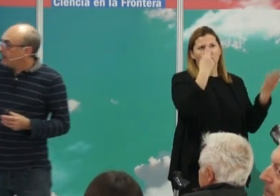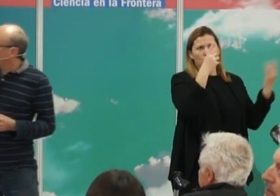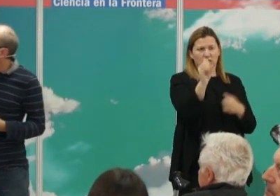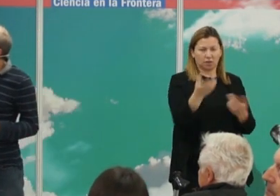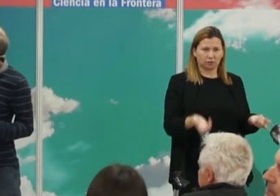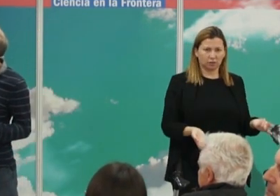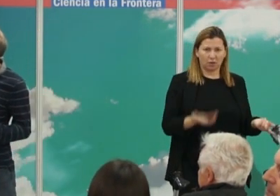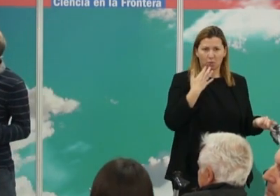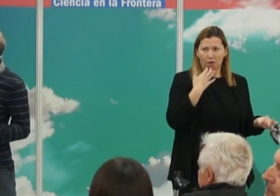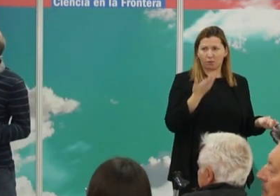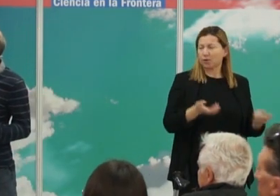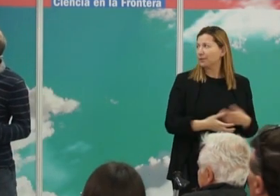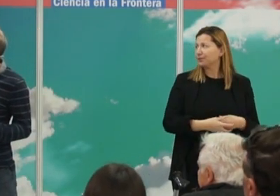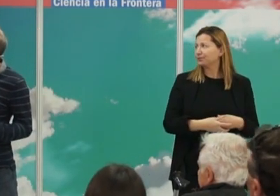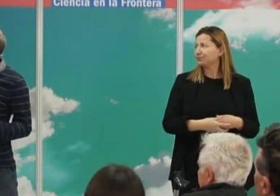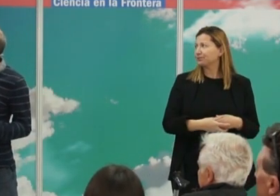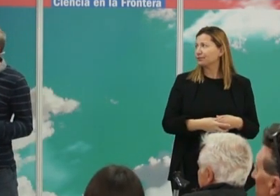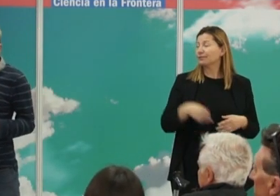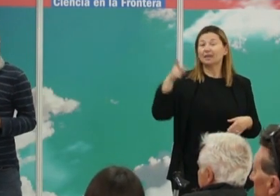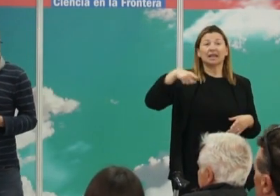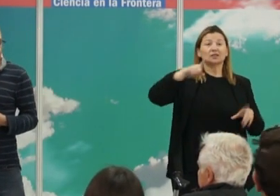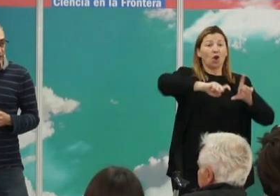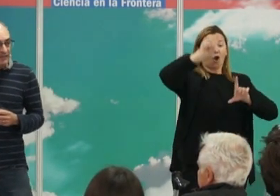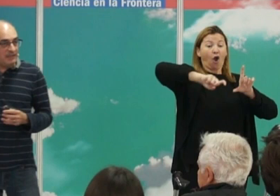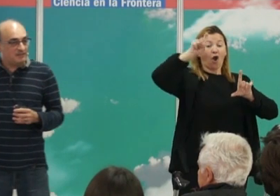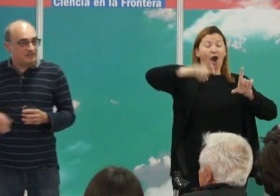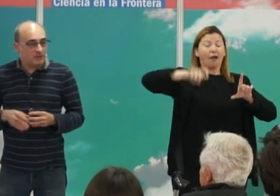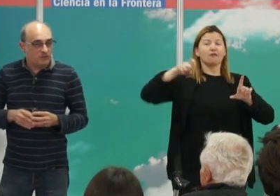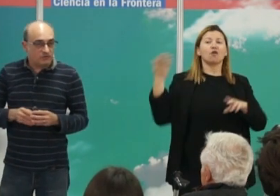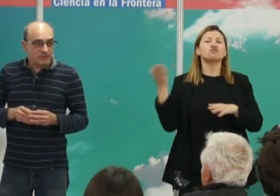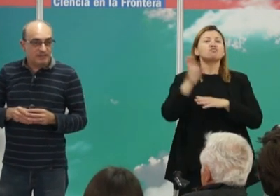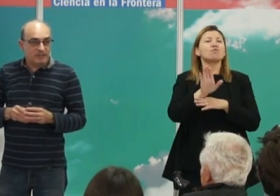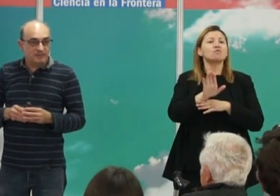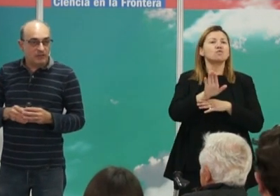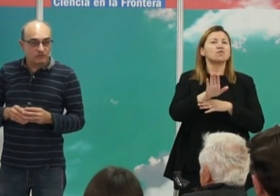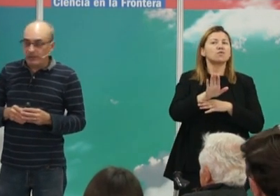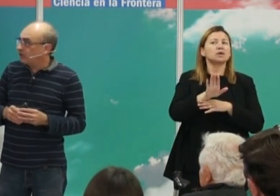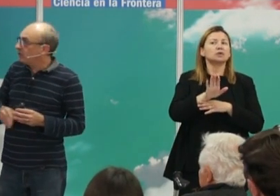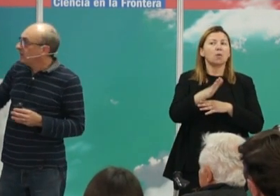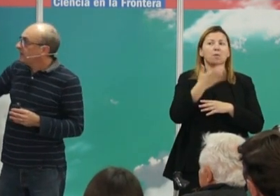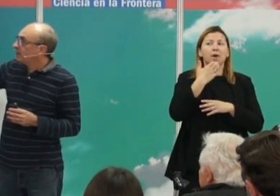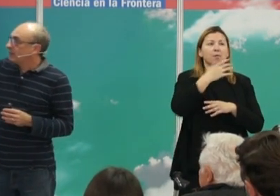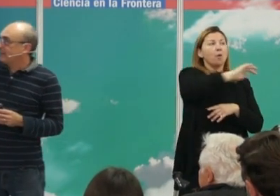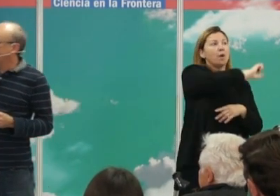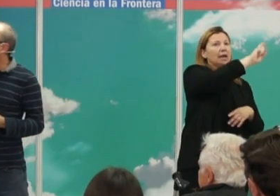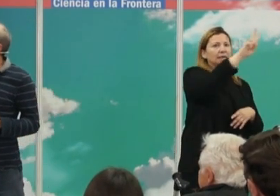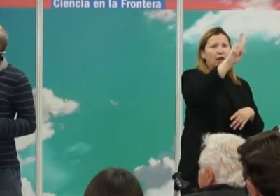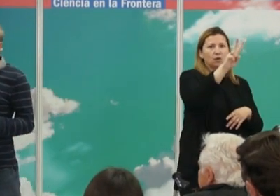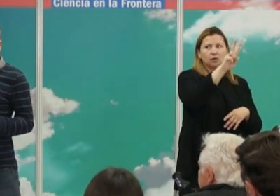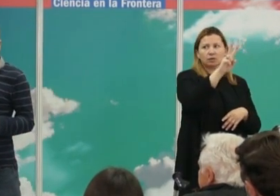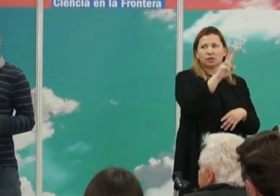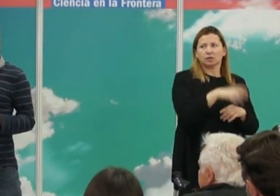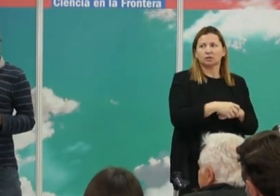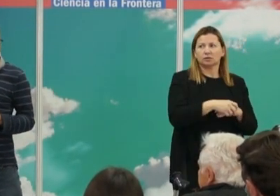y quizá estos gráficos que nos muestran los diferentes estados en Estados Unidos son interesantes